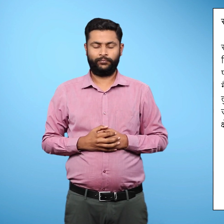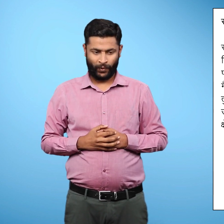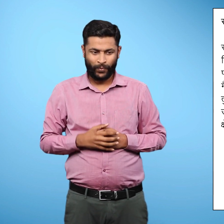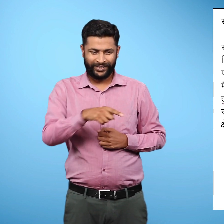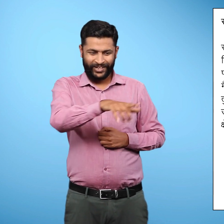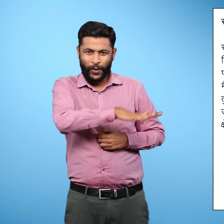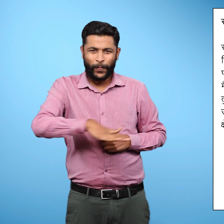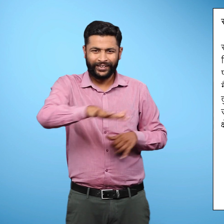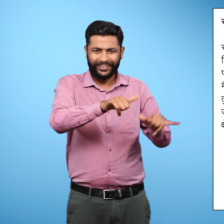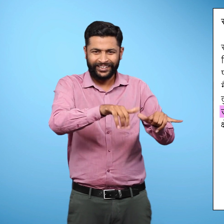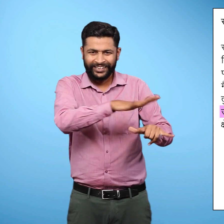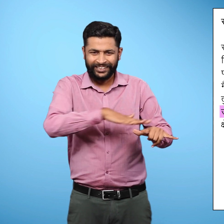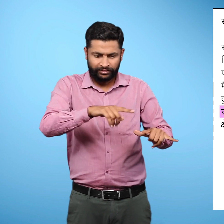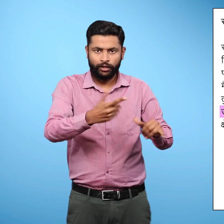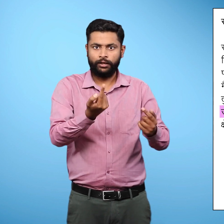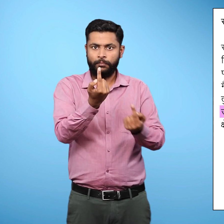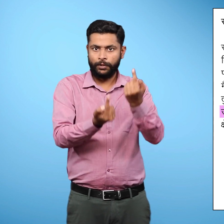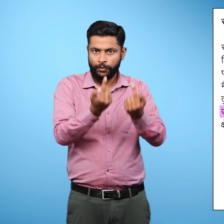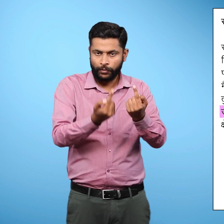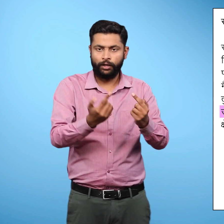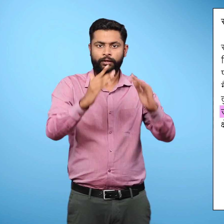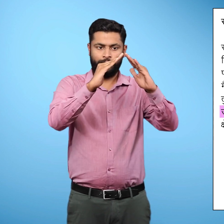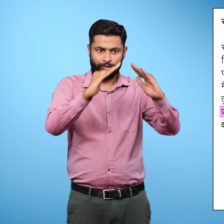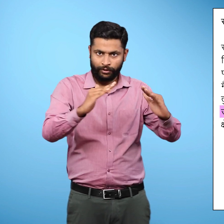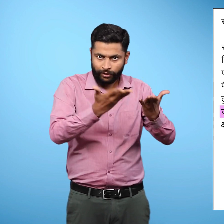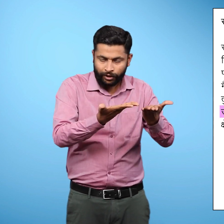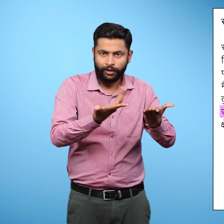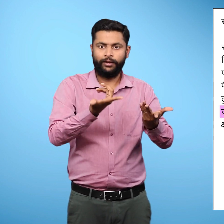मैदानों में फसलें उगाना, घर बनाना या सड़के बनाना